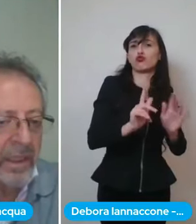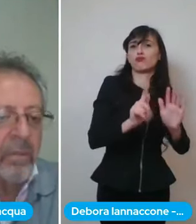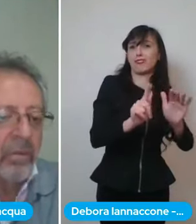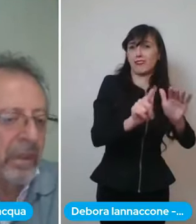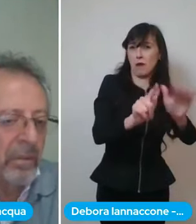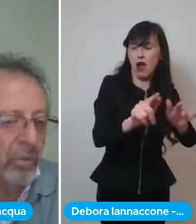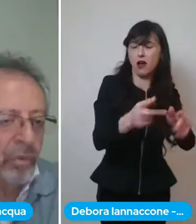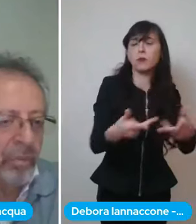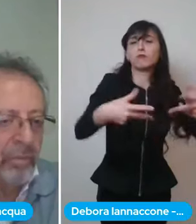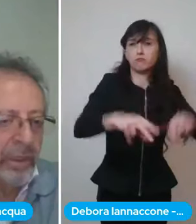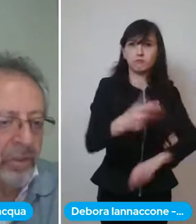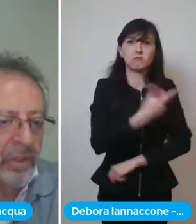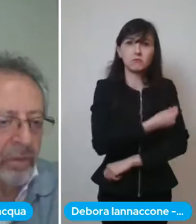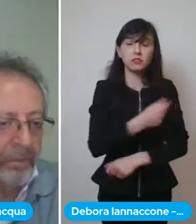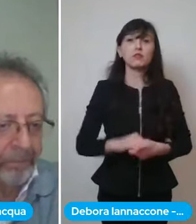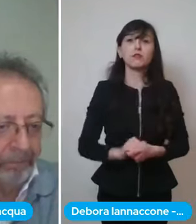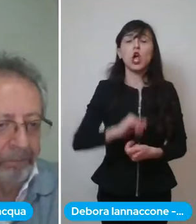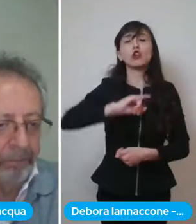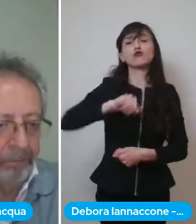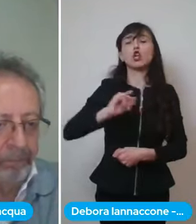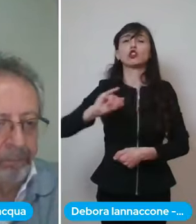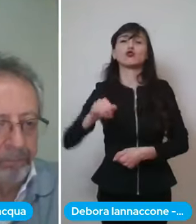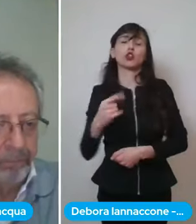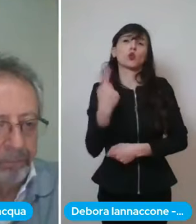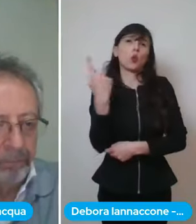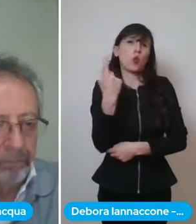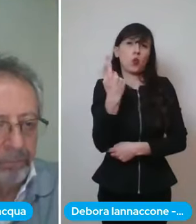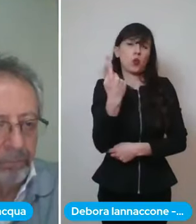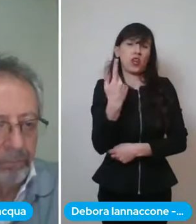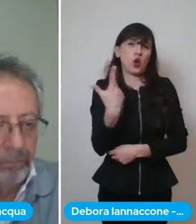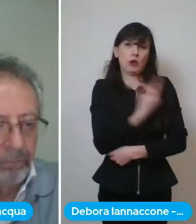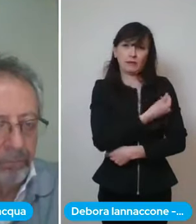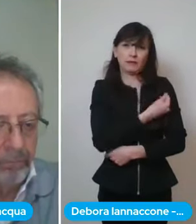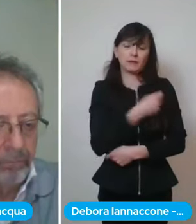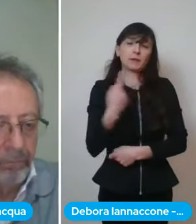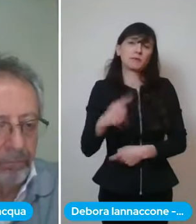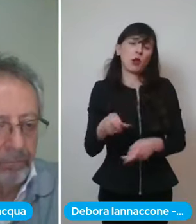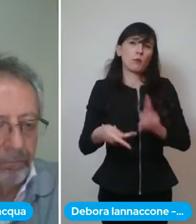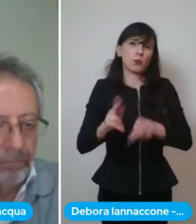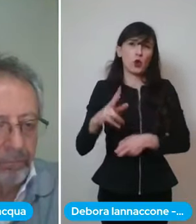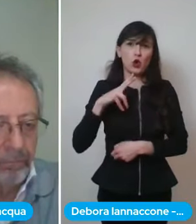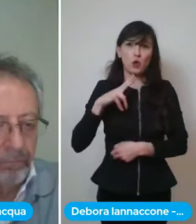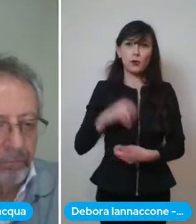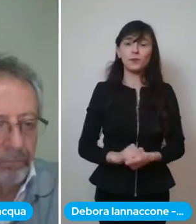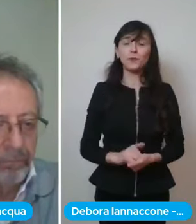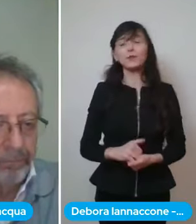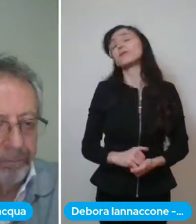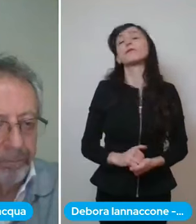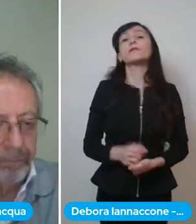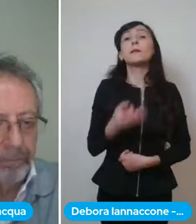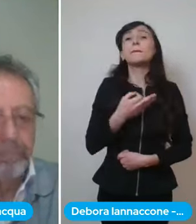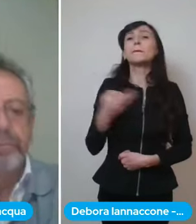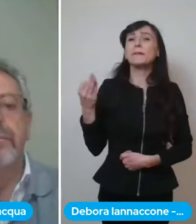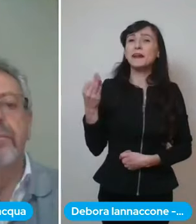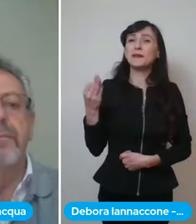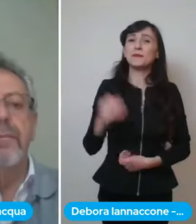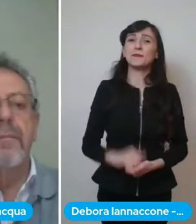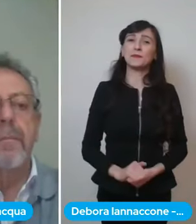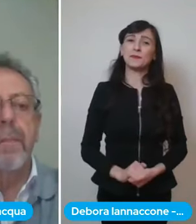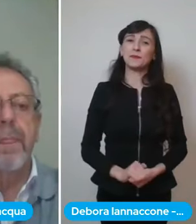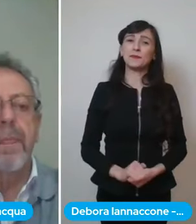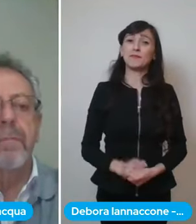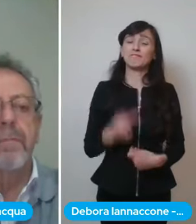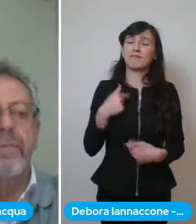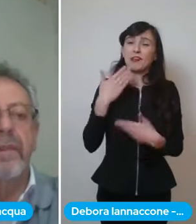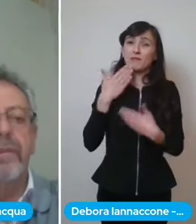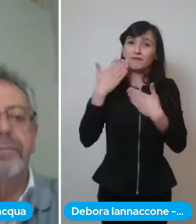senza richiamo quindi è molto più maneggevole va bene allora ti